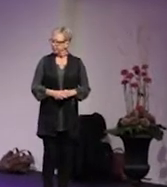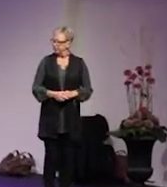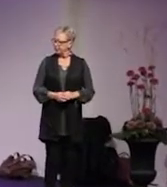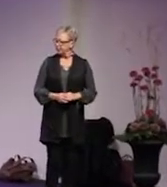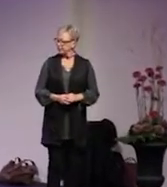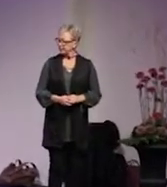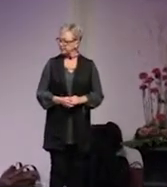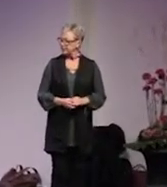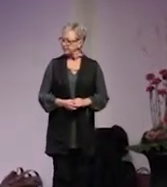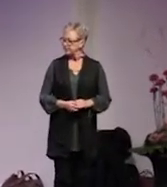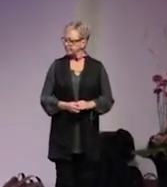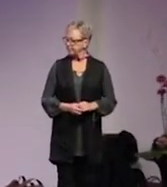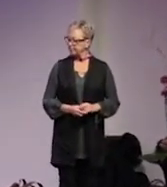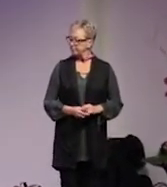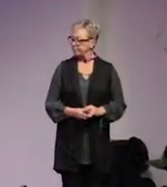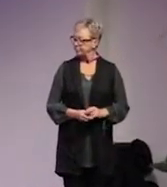Sådär